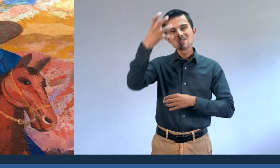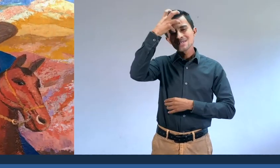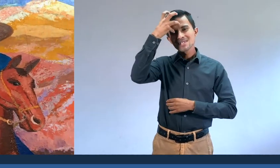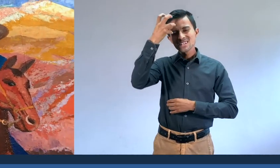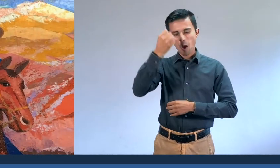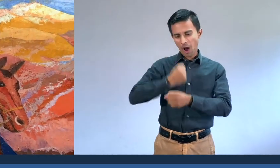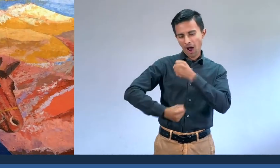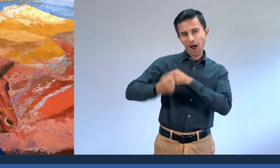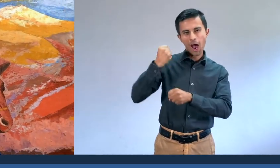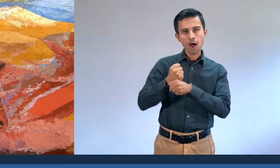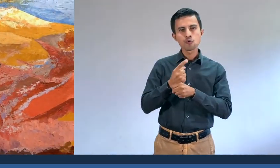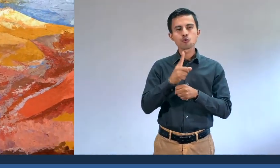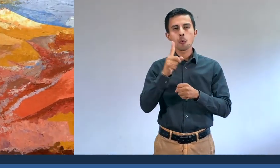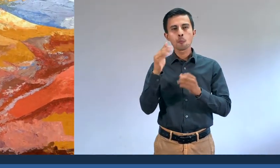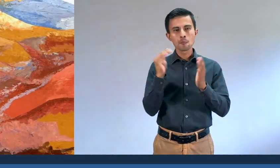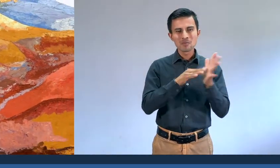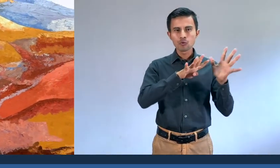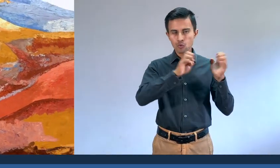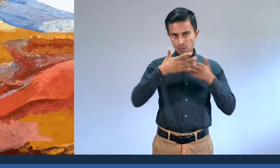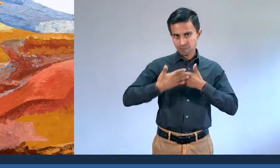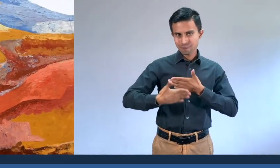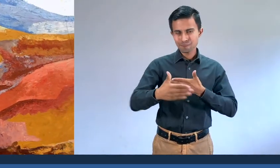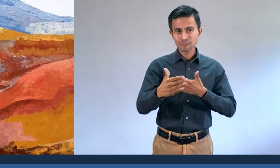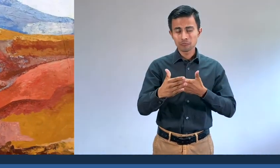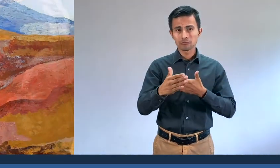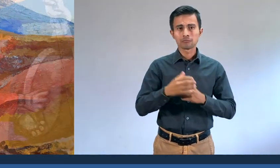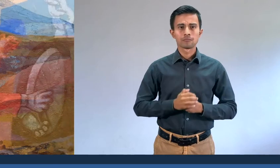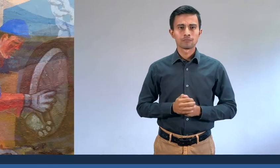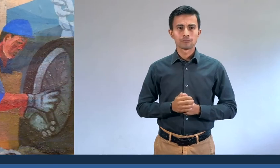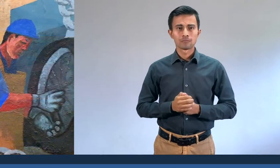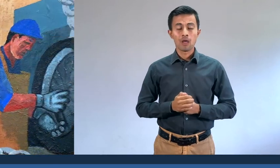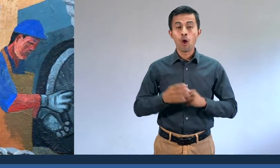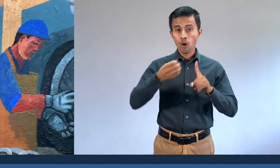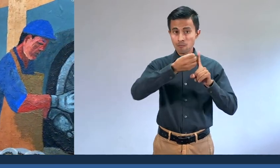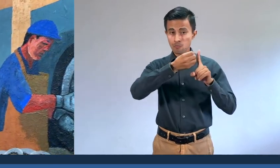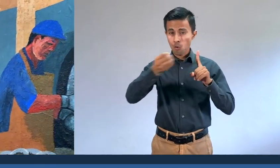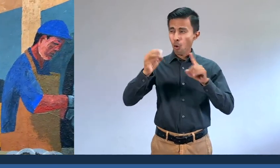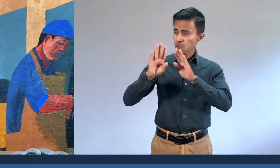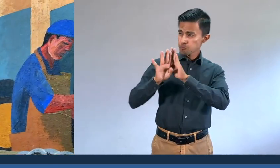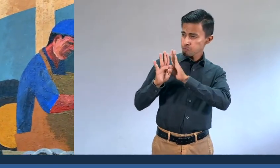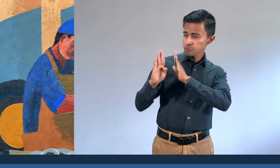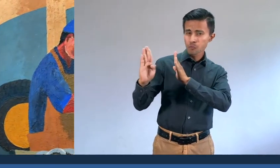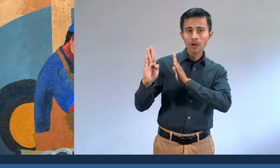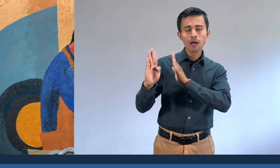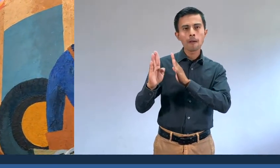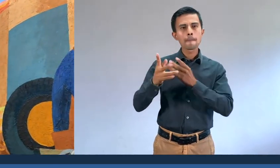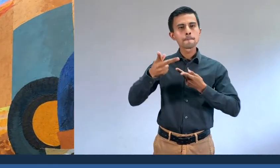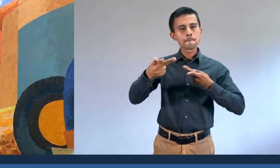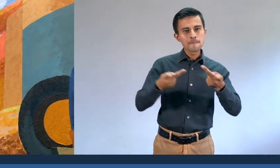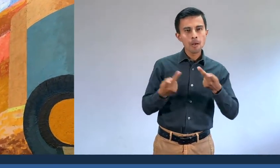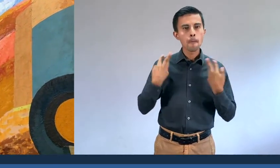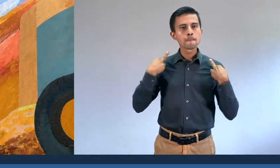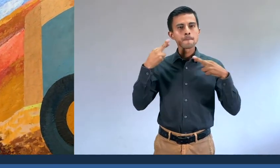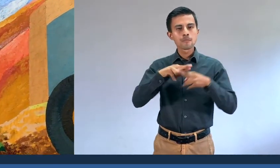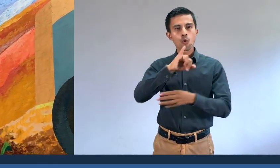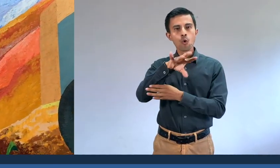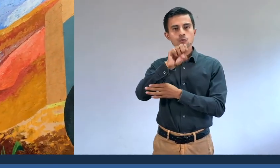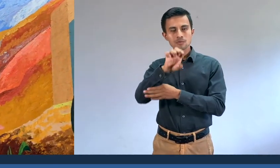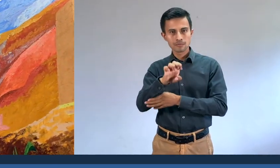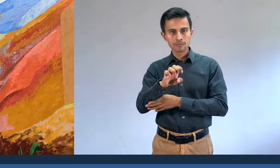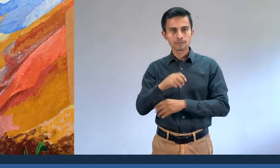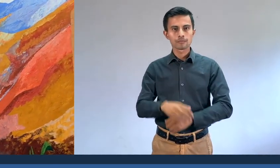a lo largo del siglo XX y complementan el acervo del museo. El guión temático fue realizado por el maestro José.